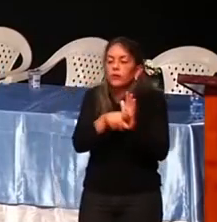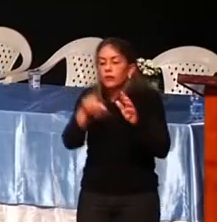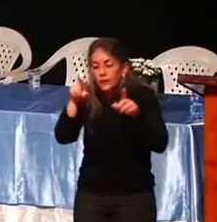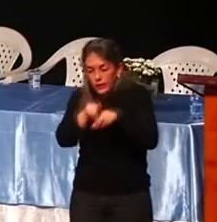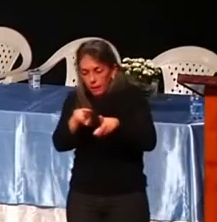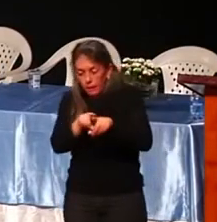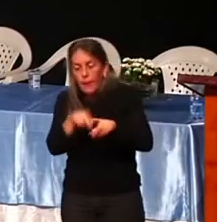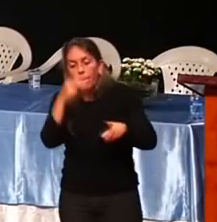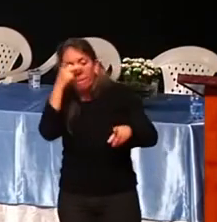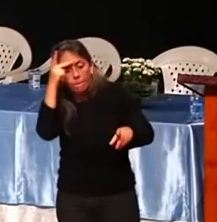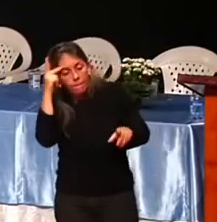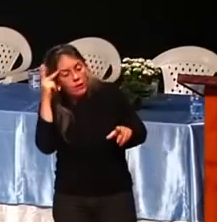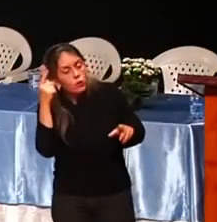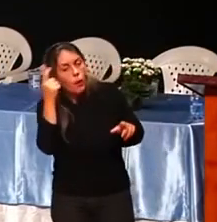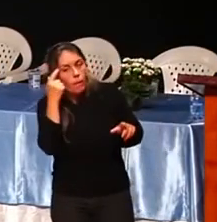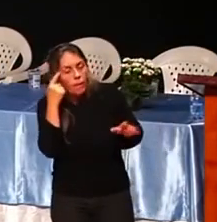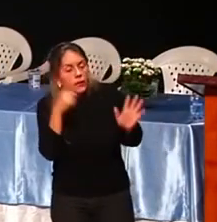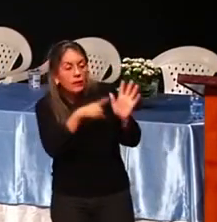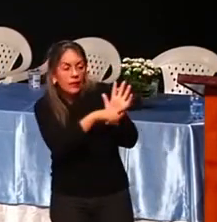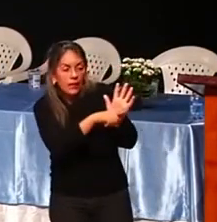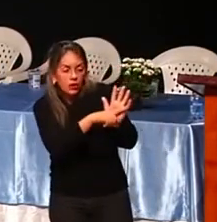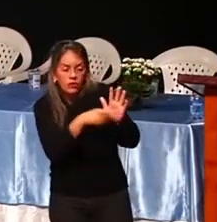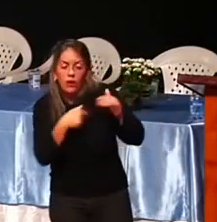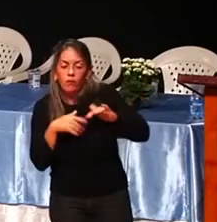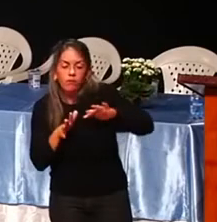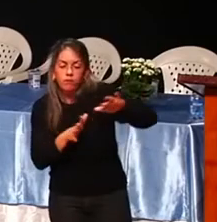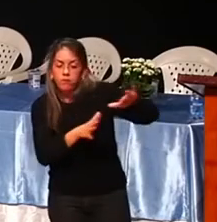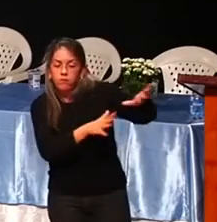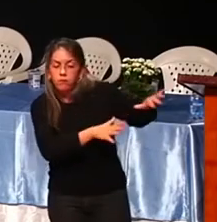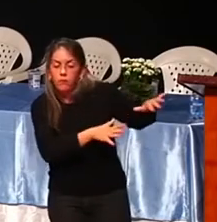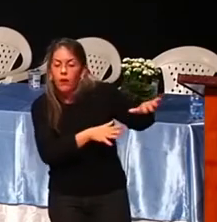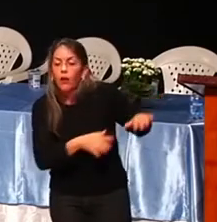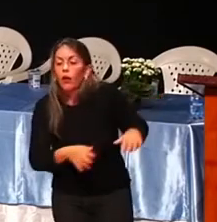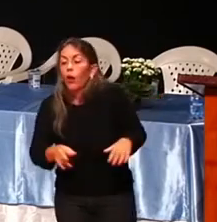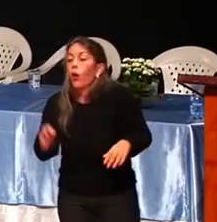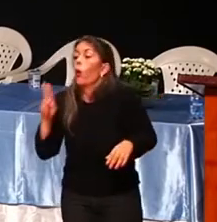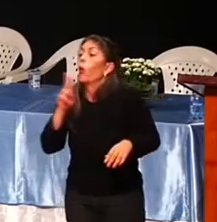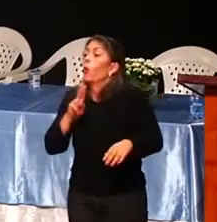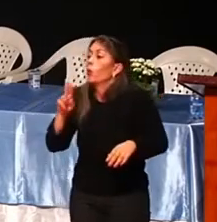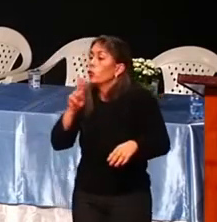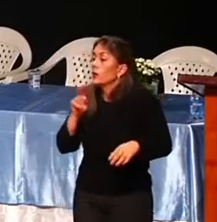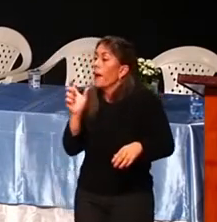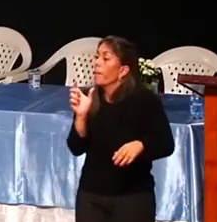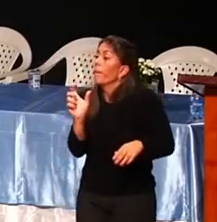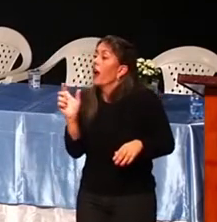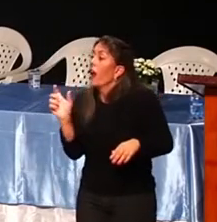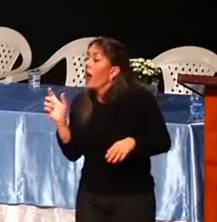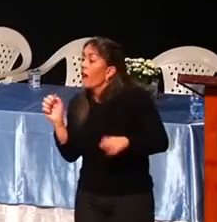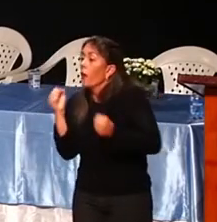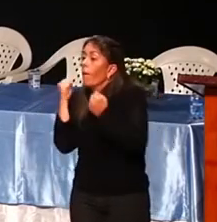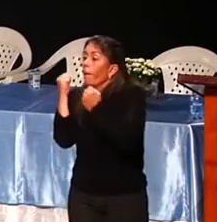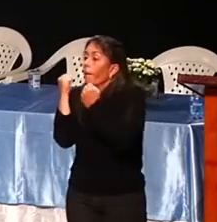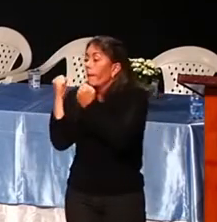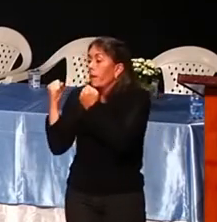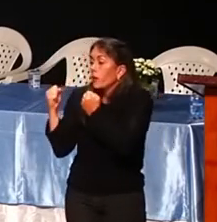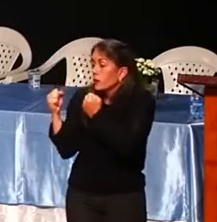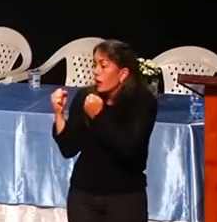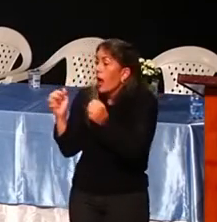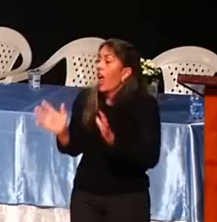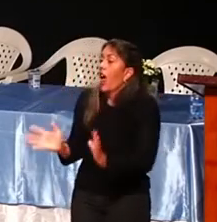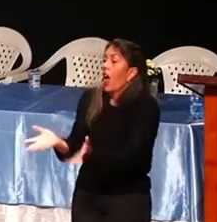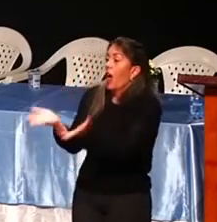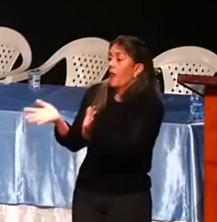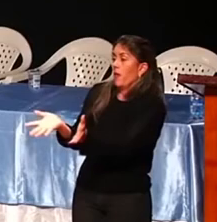tem poder, a gente pode usar o poder da palavra pra motivar as pessoas, mas principalmente nos